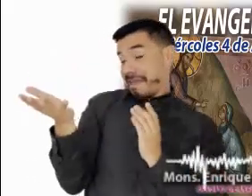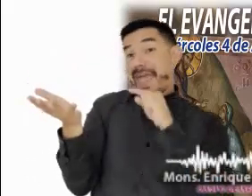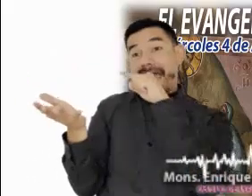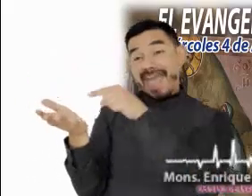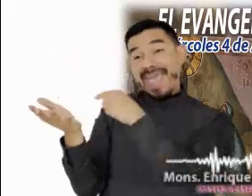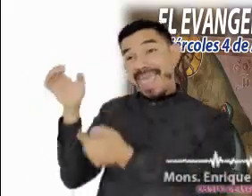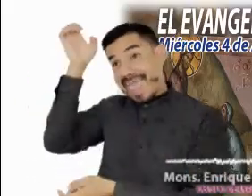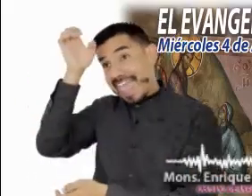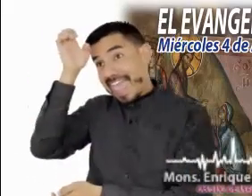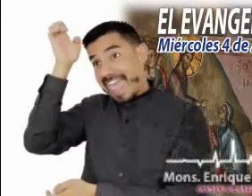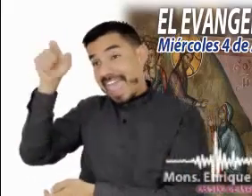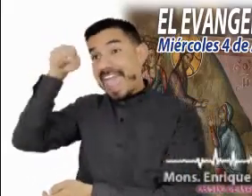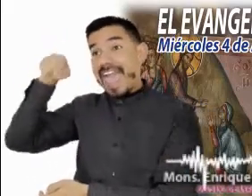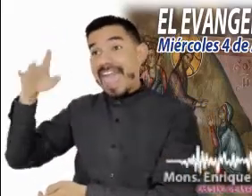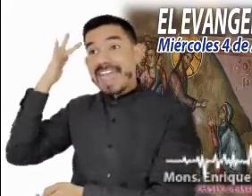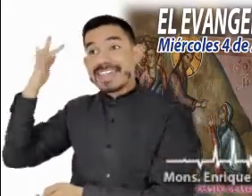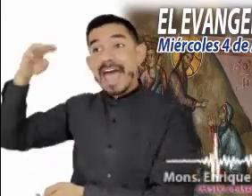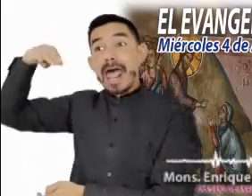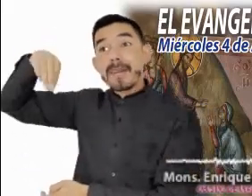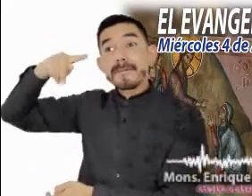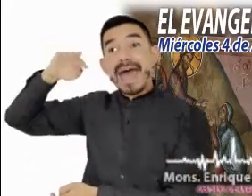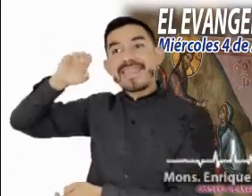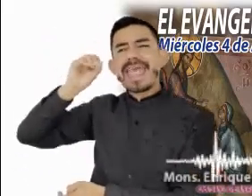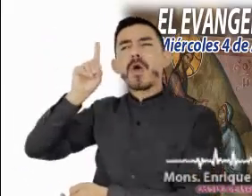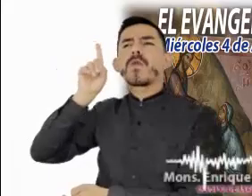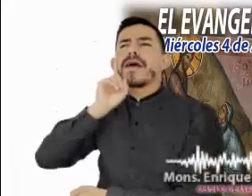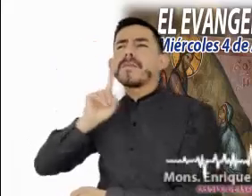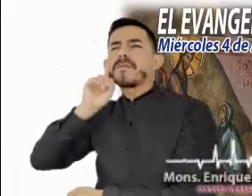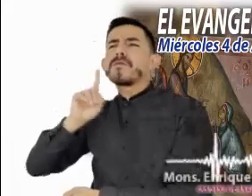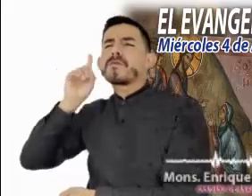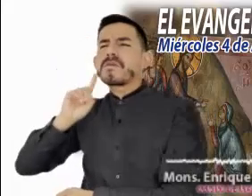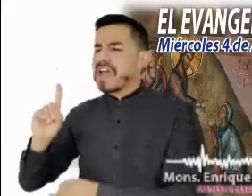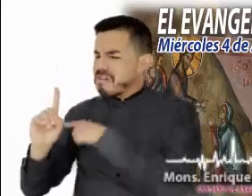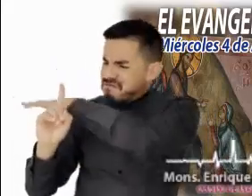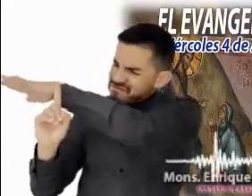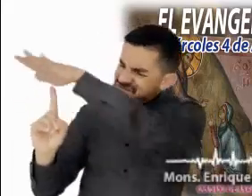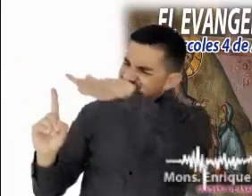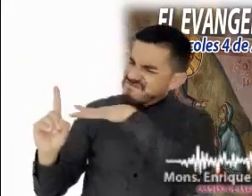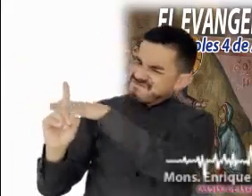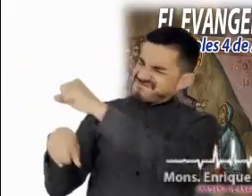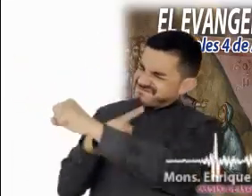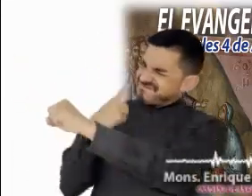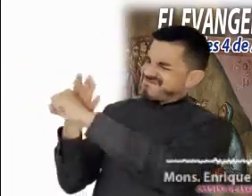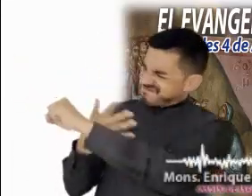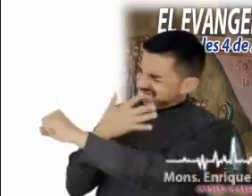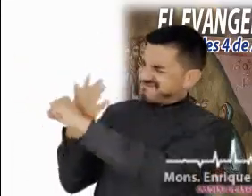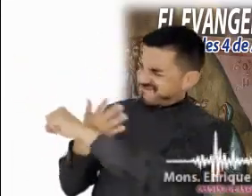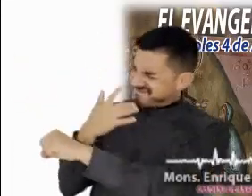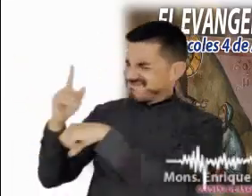cambio, en el Evangelio, San Mateo nos presenta a una mujer que tiene todas las circunstancias en su contra.